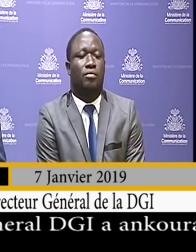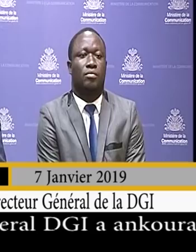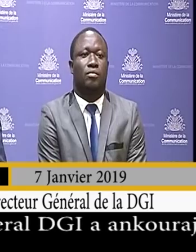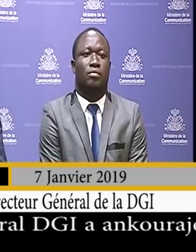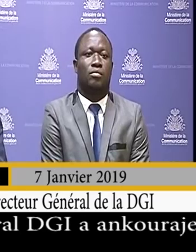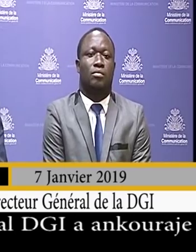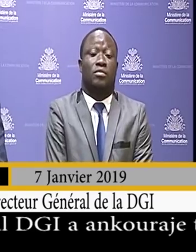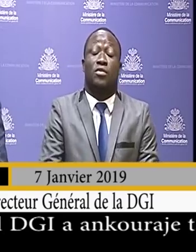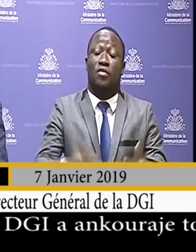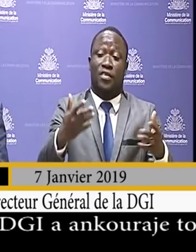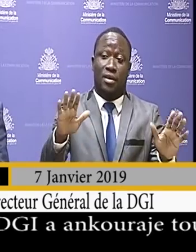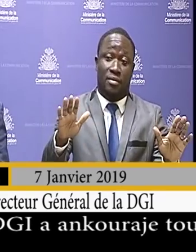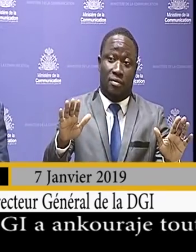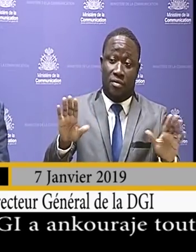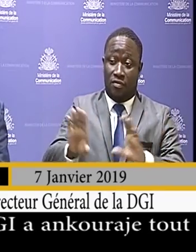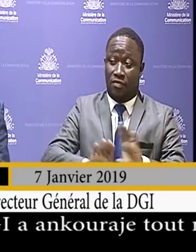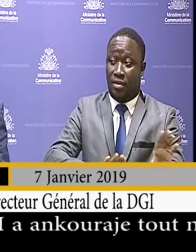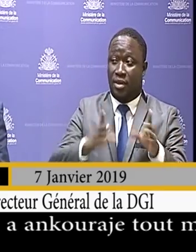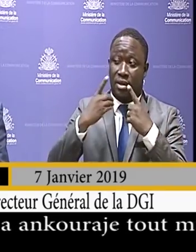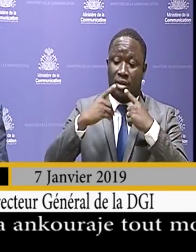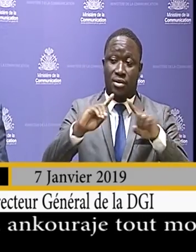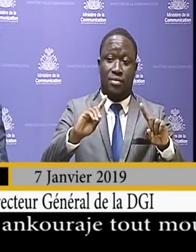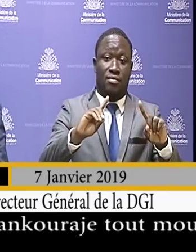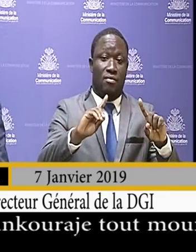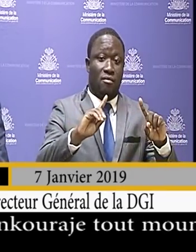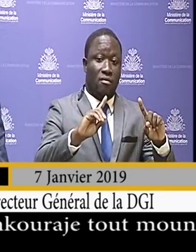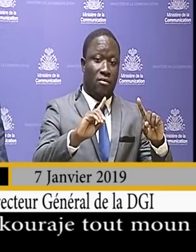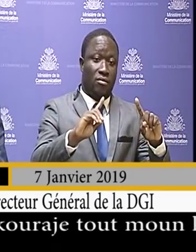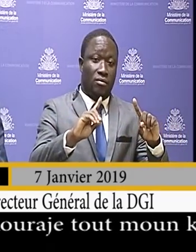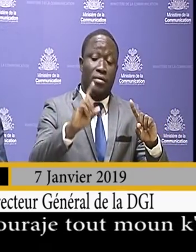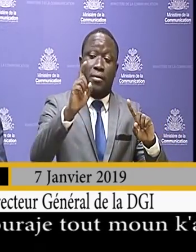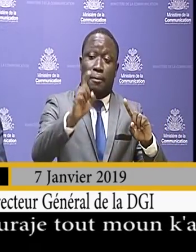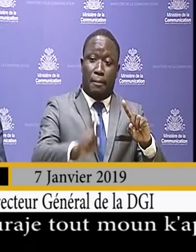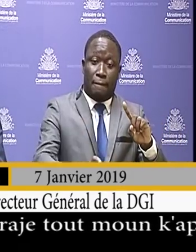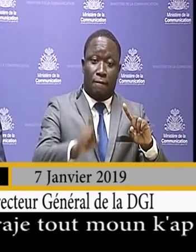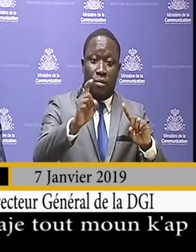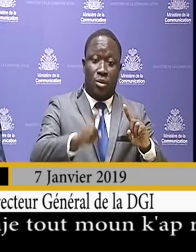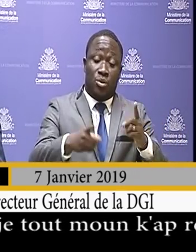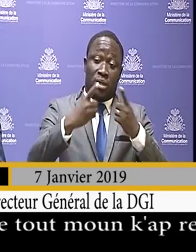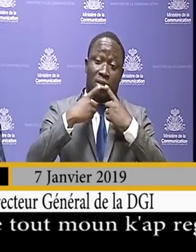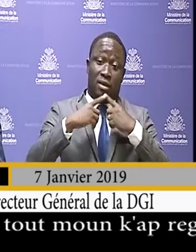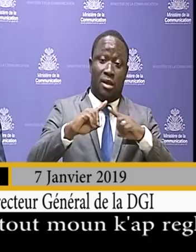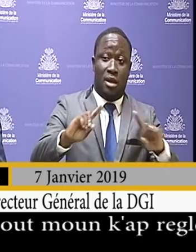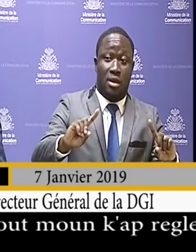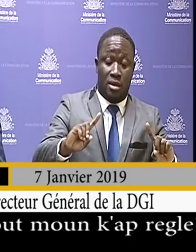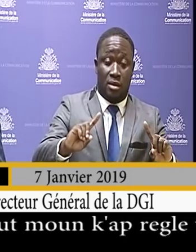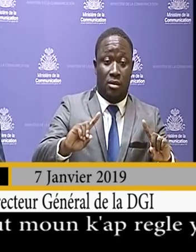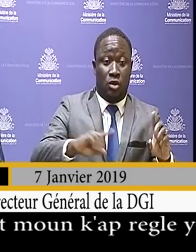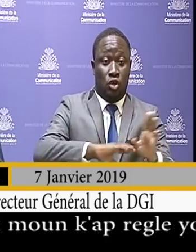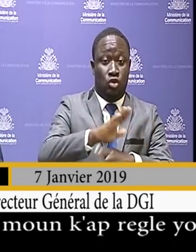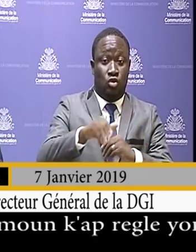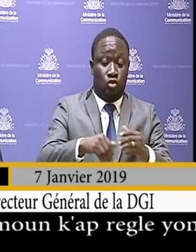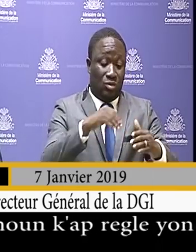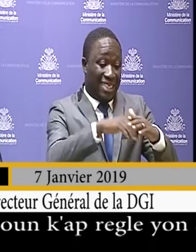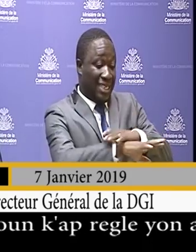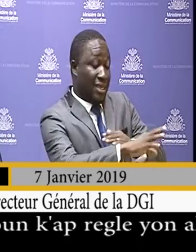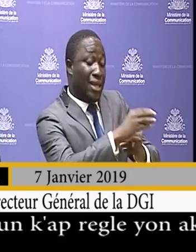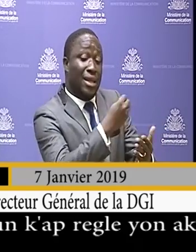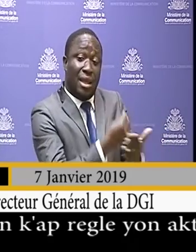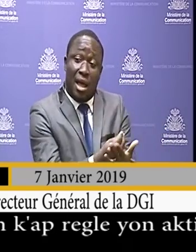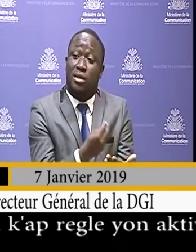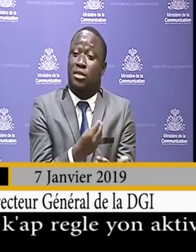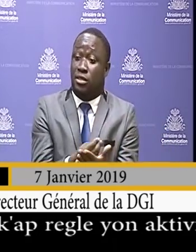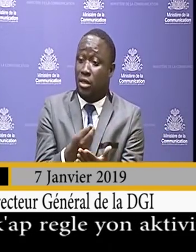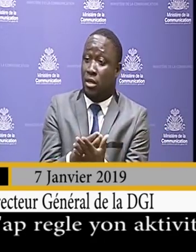L'ovine fèr déclaration définitive d'impôt sur le revenu, ou suppose déclarer tout revenu